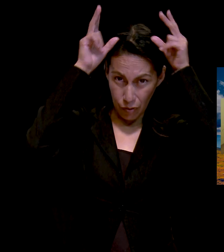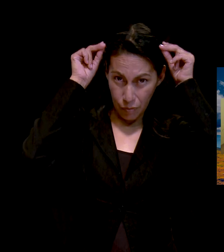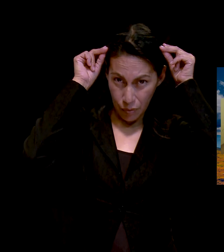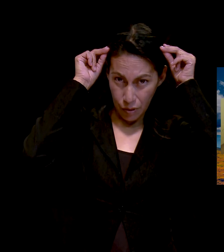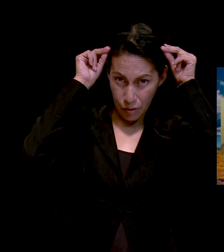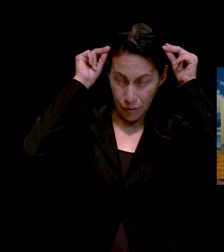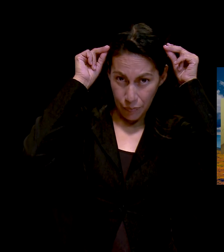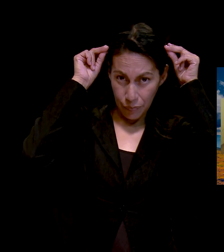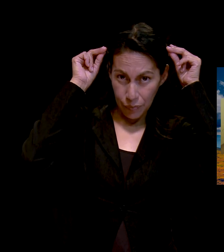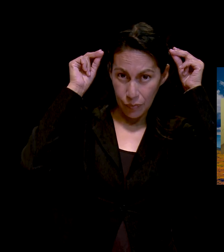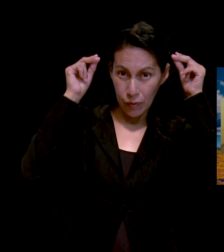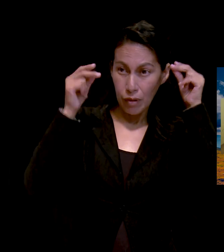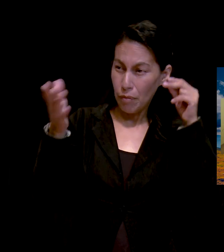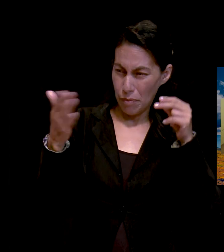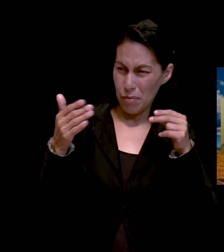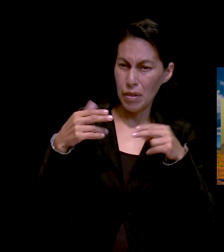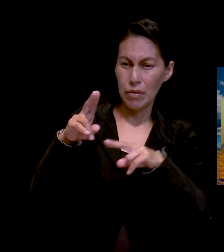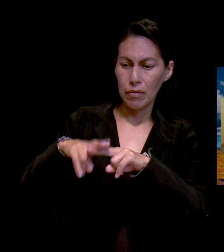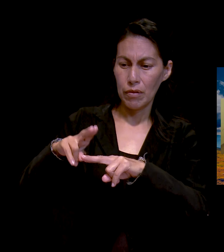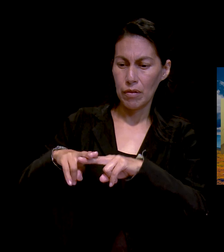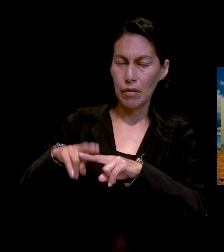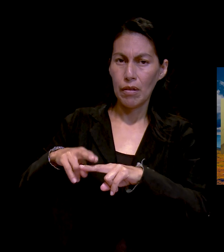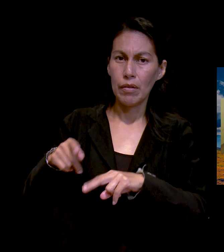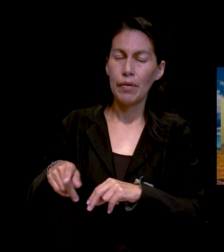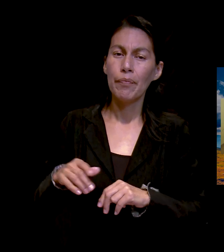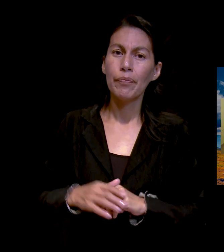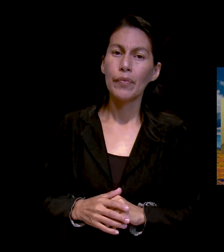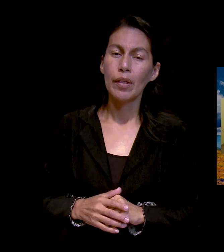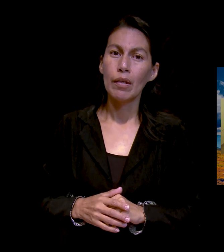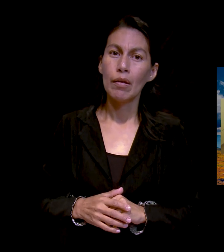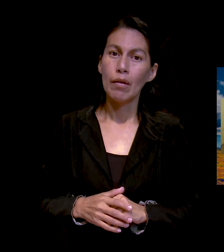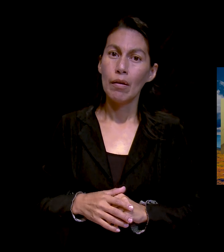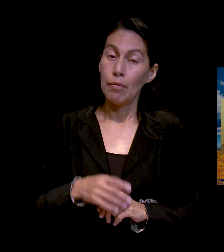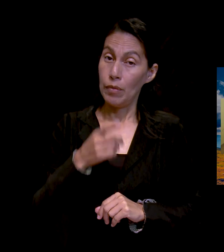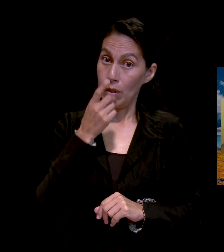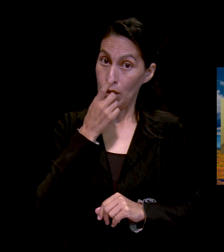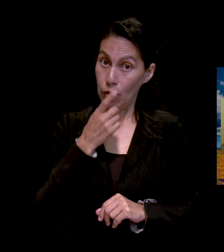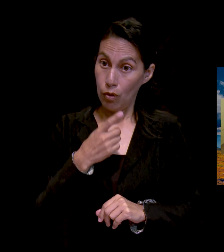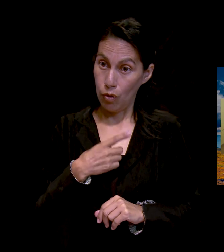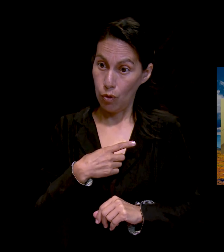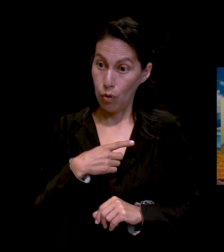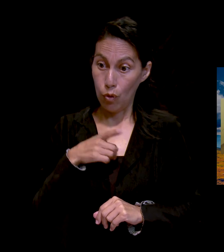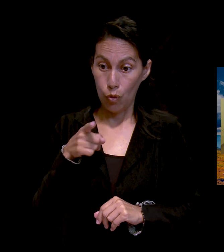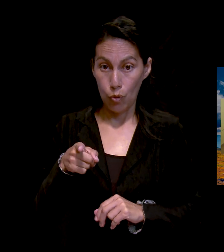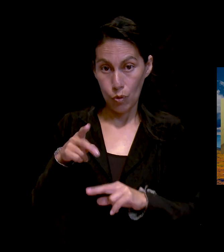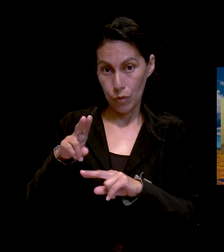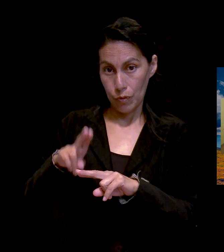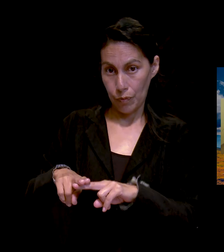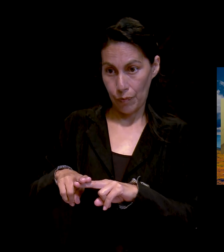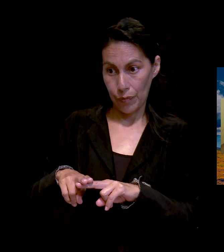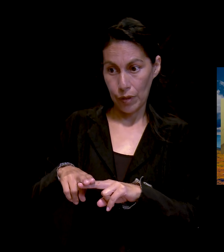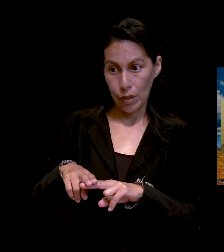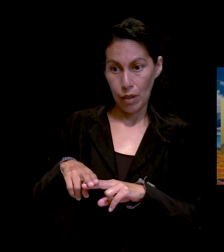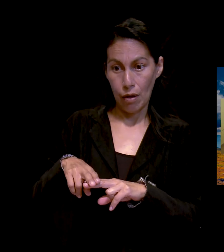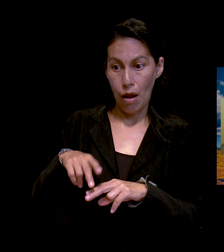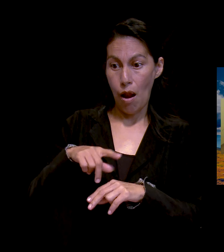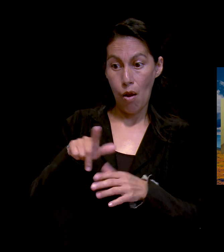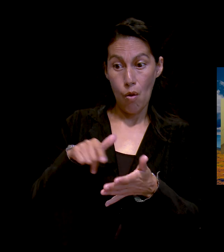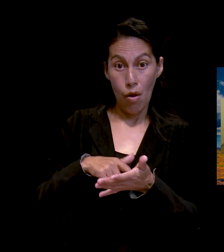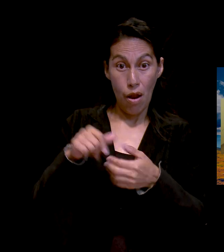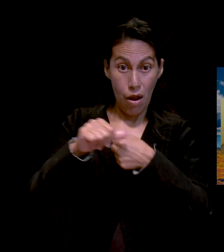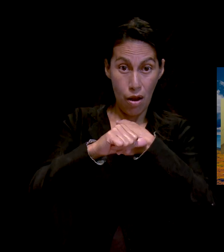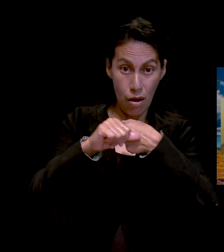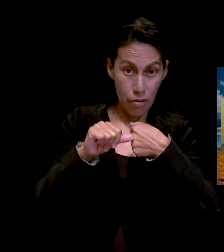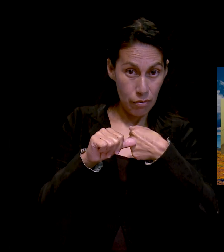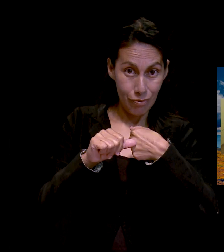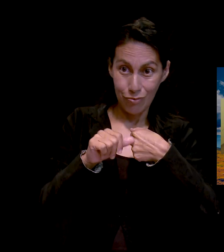Sentar es en el piso, porque yo estaba en el elevador, ahí donde están los quirófanos. Y entonces me dijo, no puedes entrar al quirófano, pero